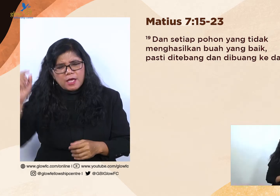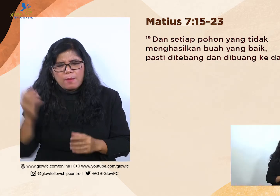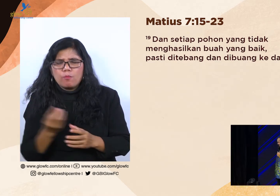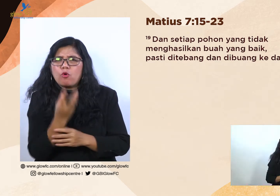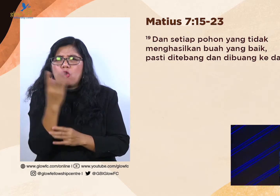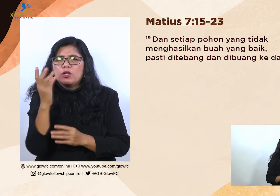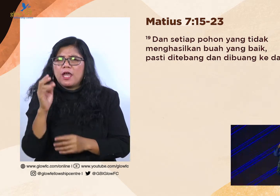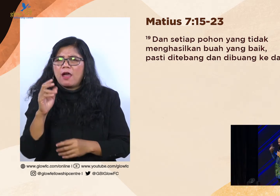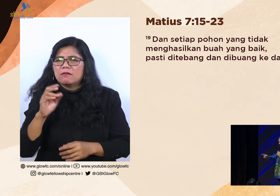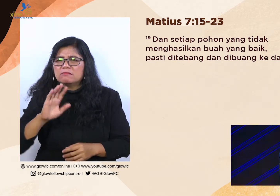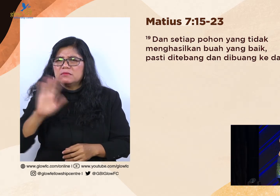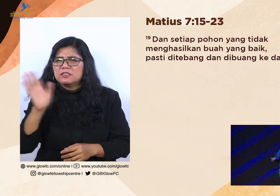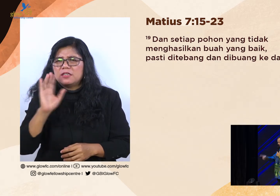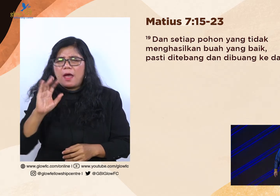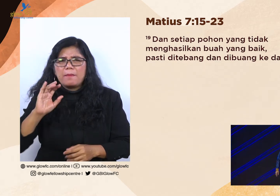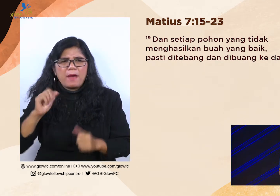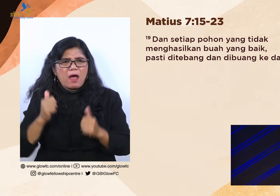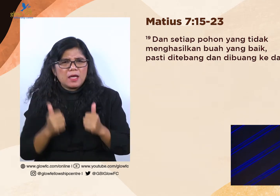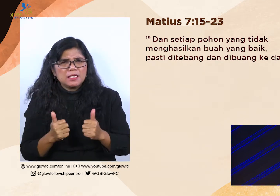yang baik.